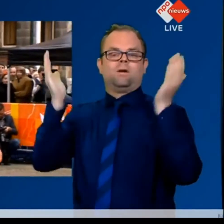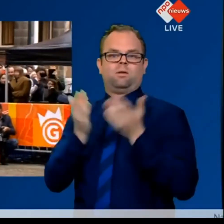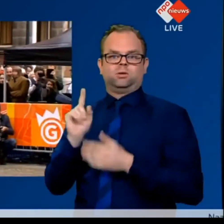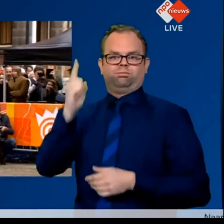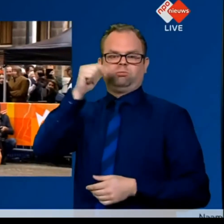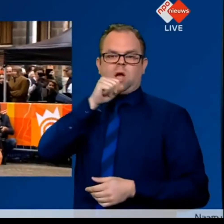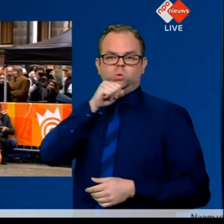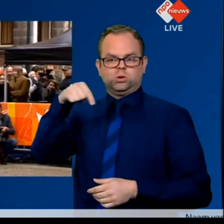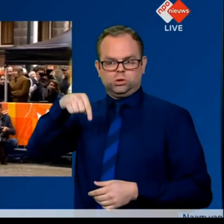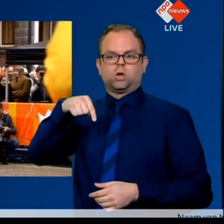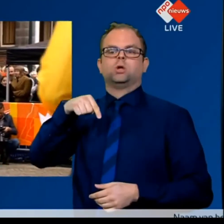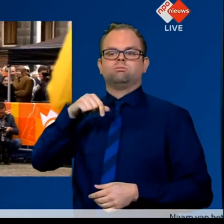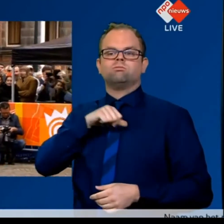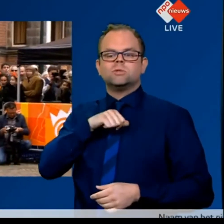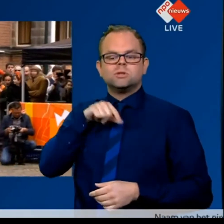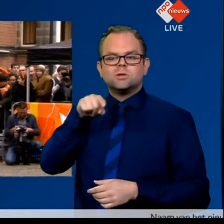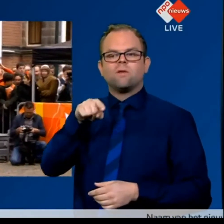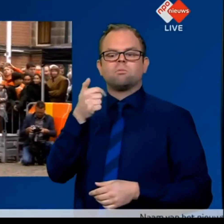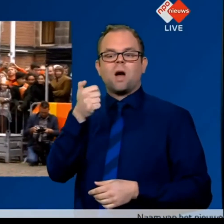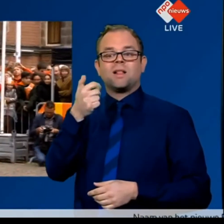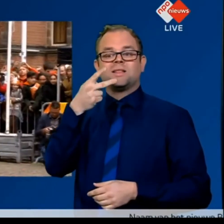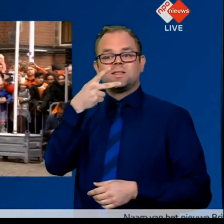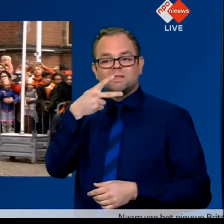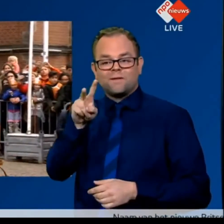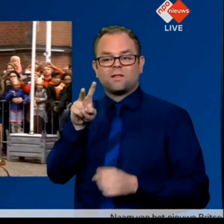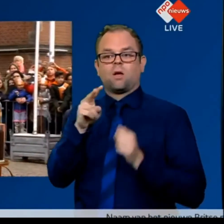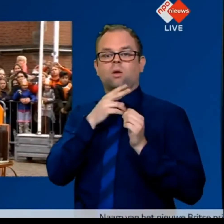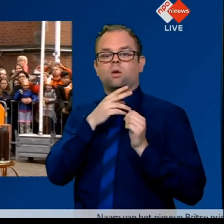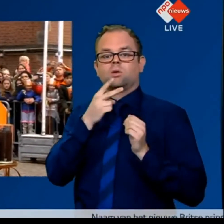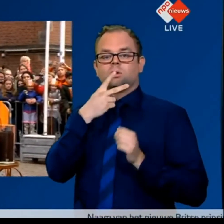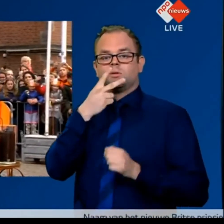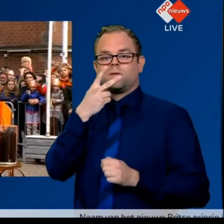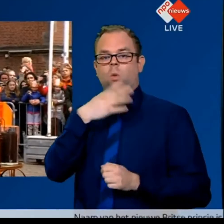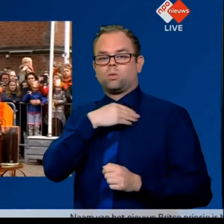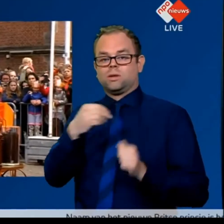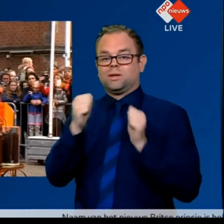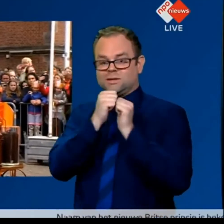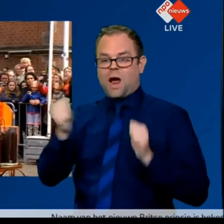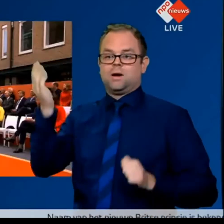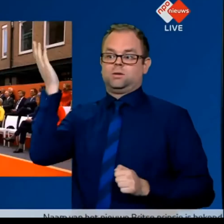hier in Groningen door professor Strating werd uitgevoerd.